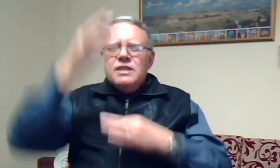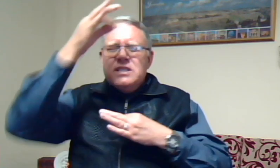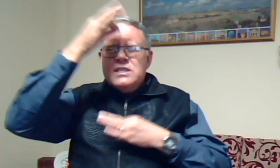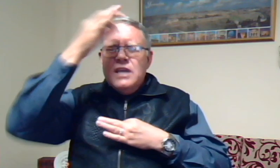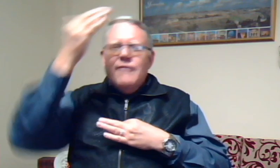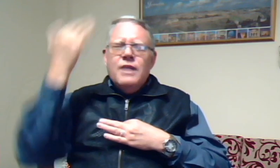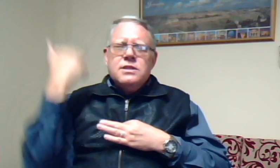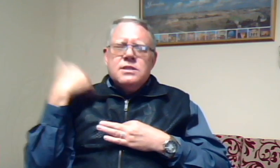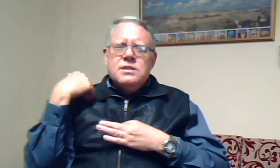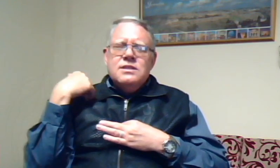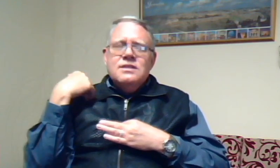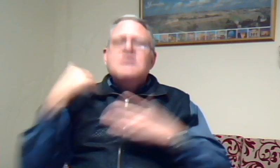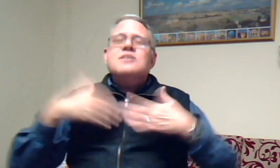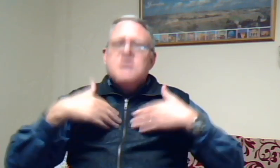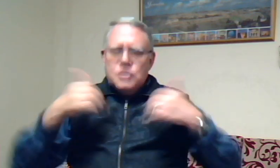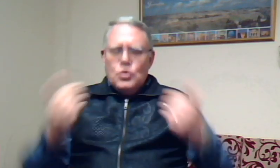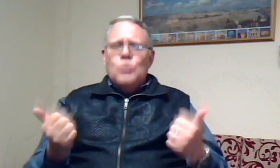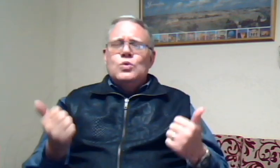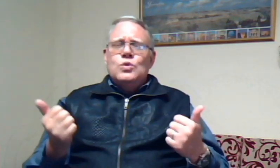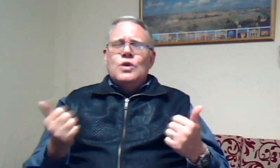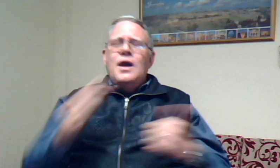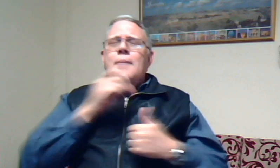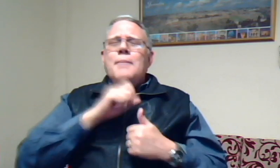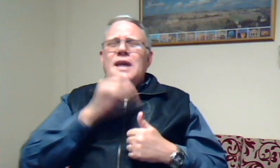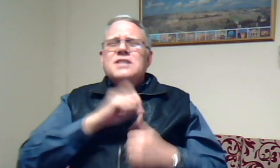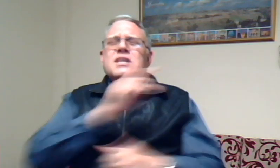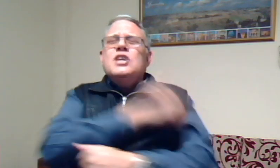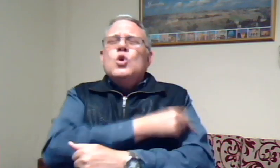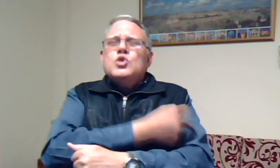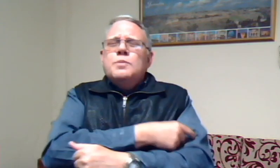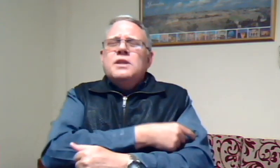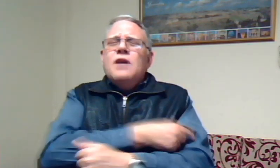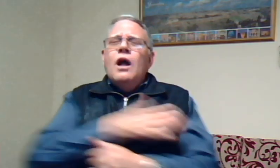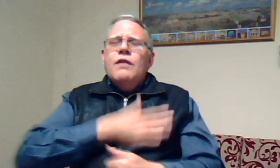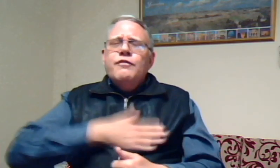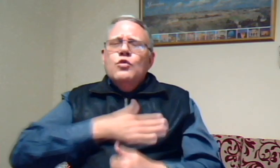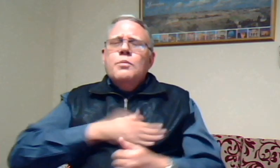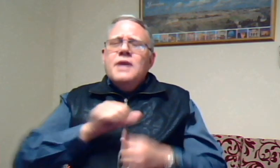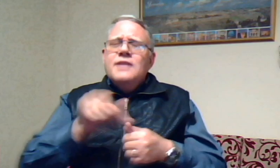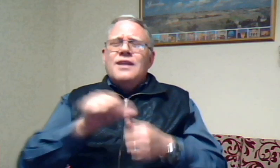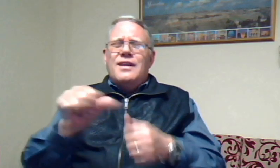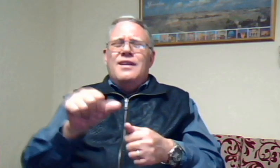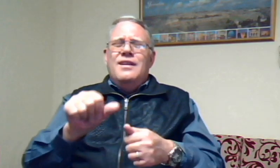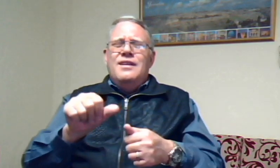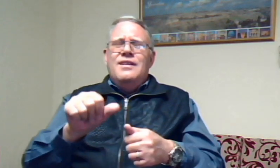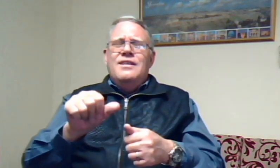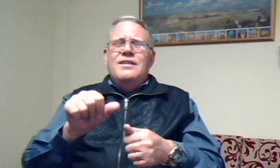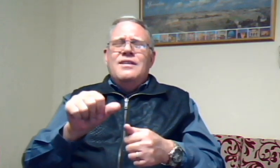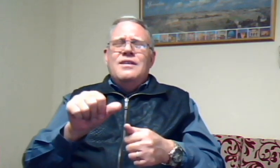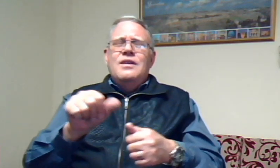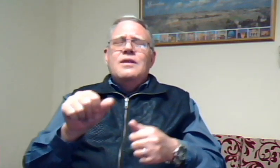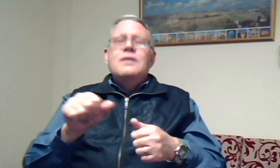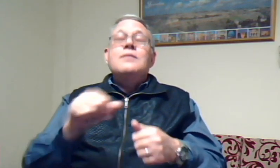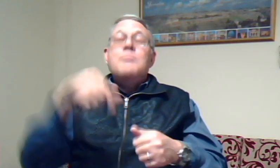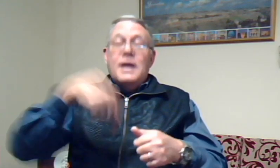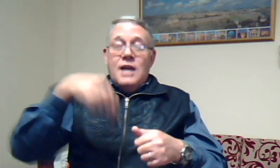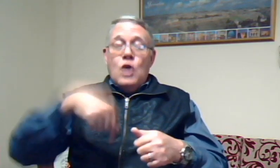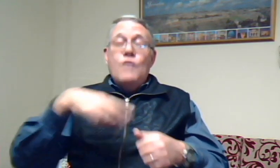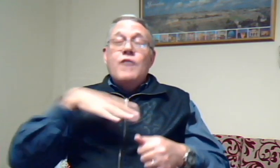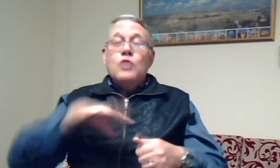siek was, is gezond. Mense in die hospitaal voel beter. Maar nou wil ons